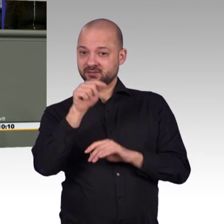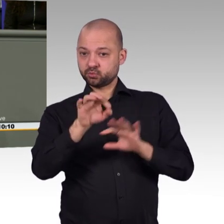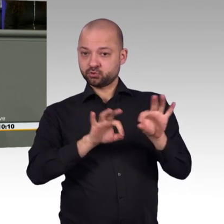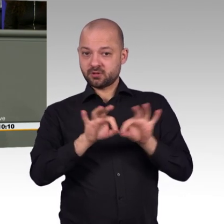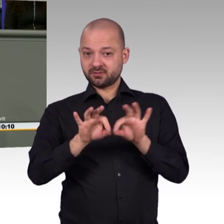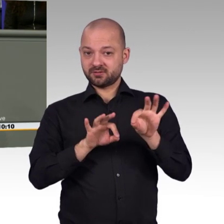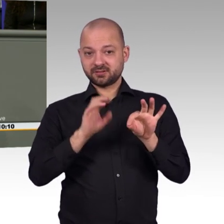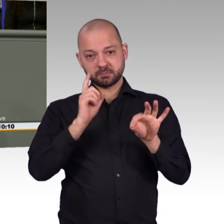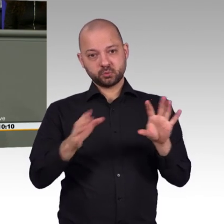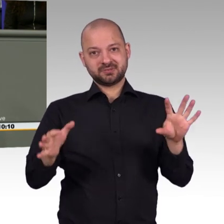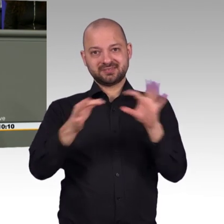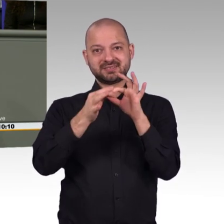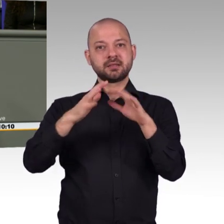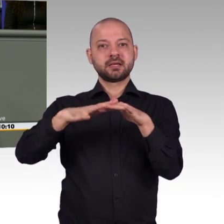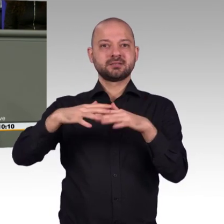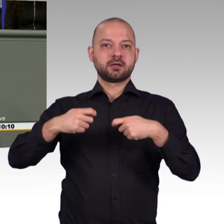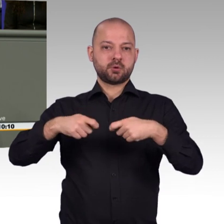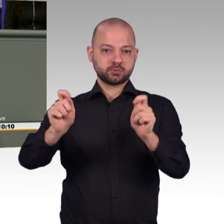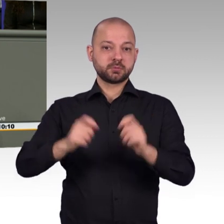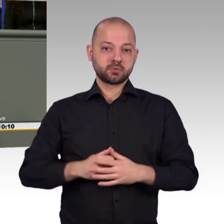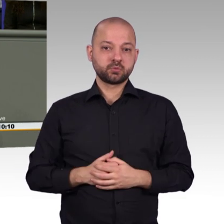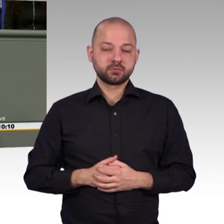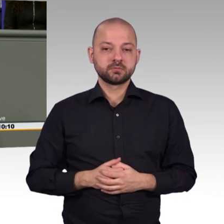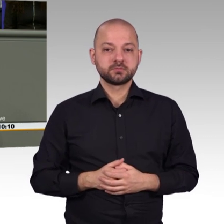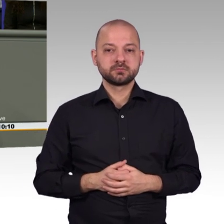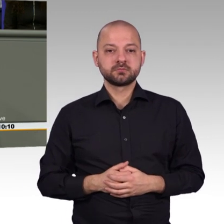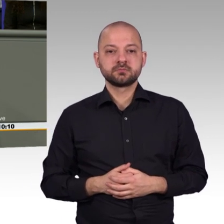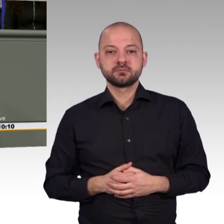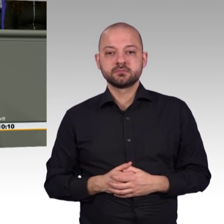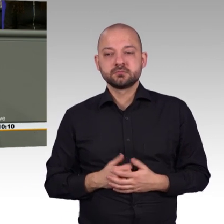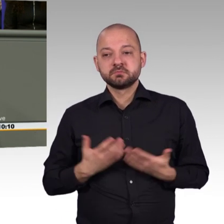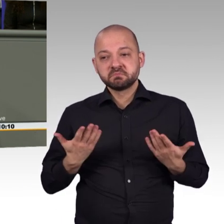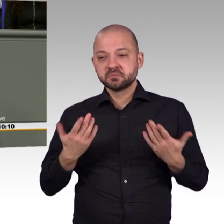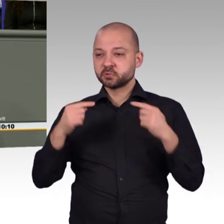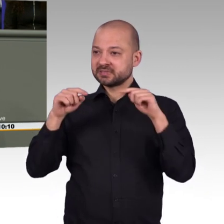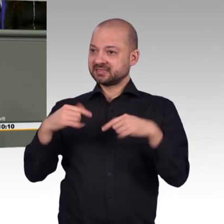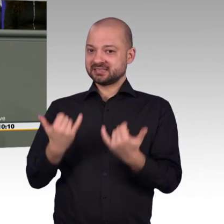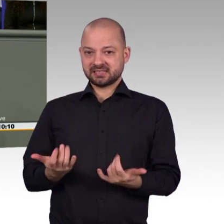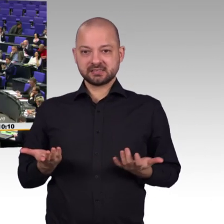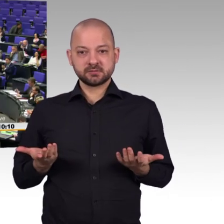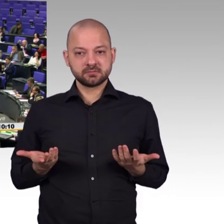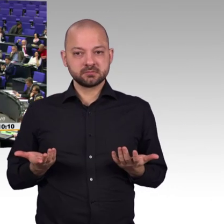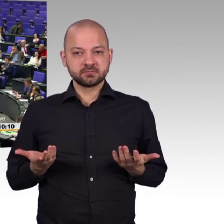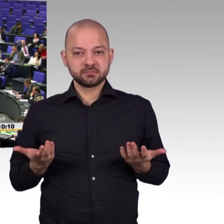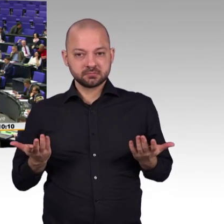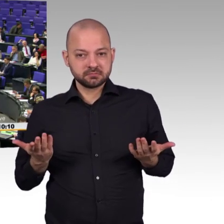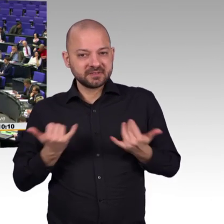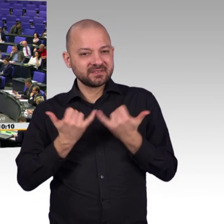Sie muss das Leben der Bürgerinnen und Bürger vor Ort einfacher machen. Drei Schlaglichte aus der Umsetzungsstrategie. Digitale